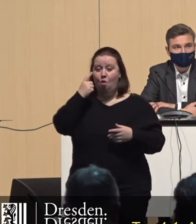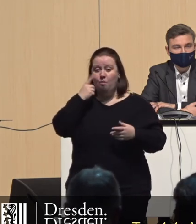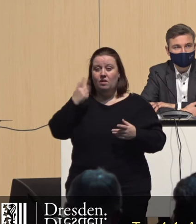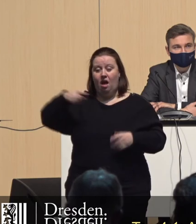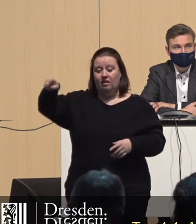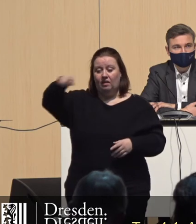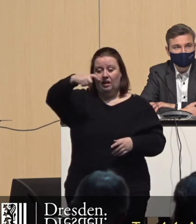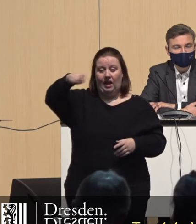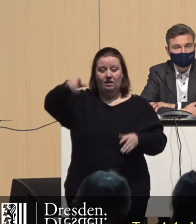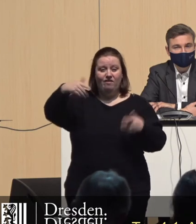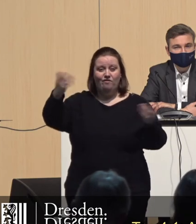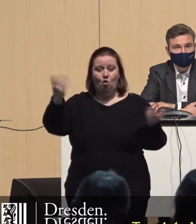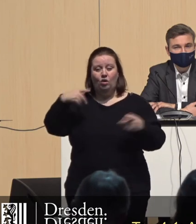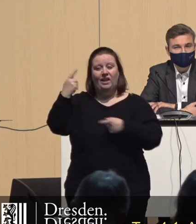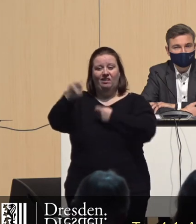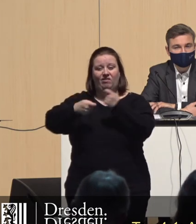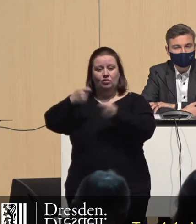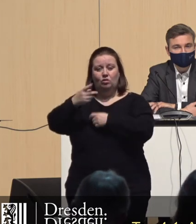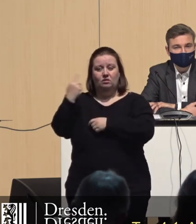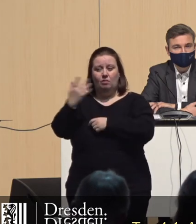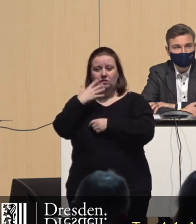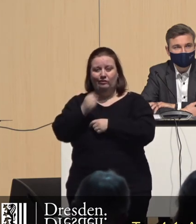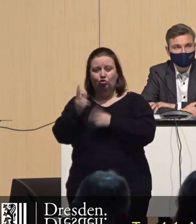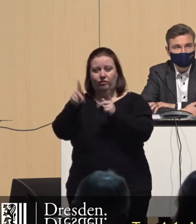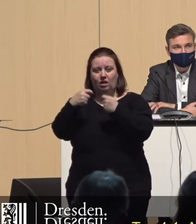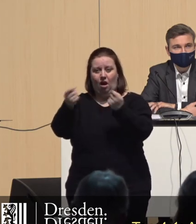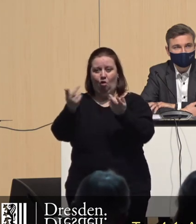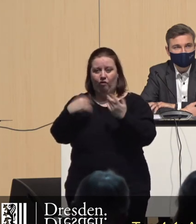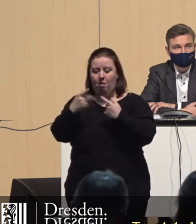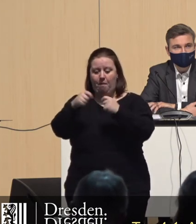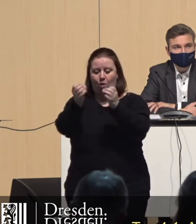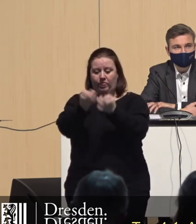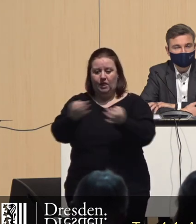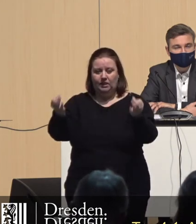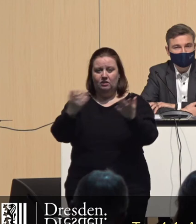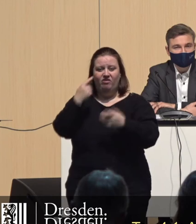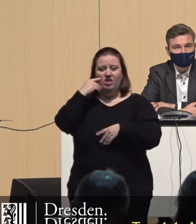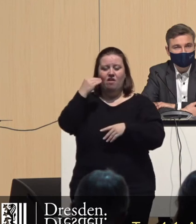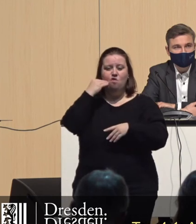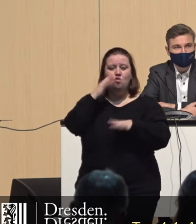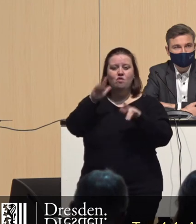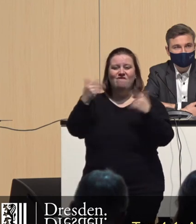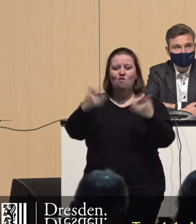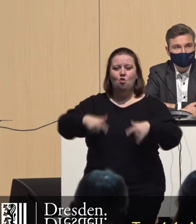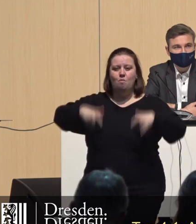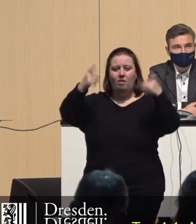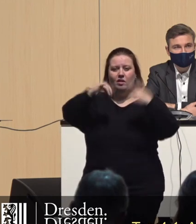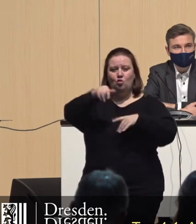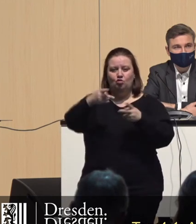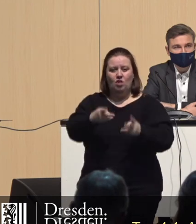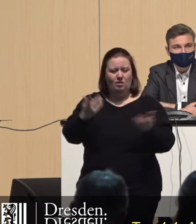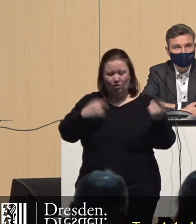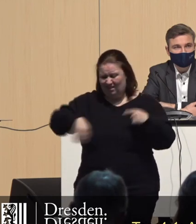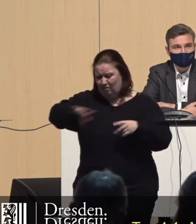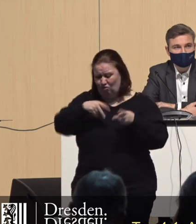Kräne am Linné-Platz? Der Investor wollte eigentlich nur verkaufen, dort wird nichts gebaut. Wo sind denn die Wohnungen im Plattenwerk Johannstadt? Und da können wir